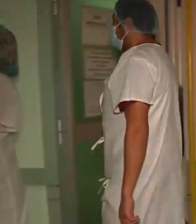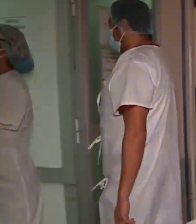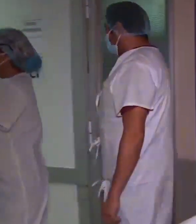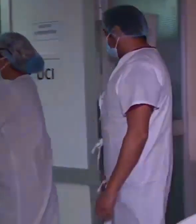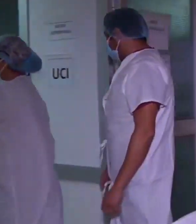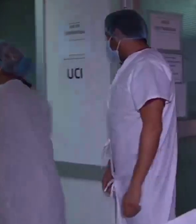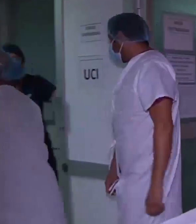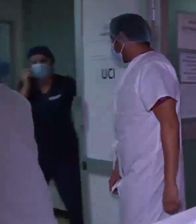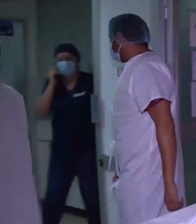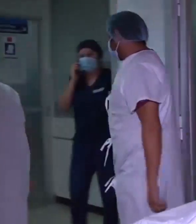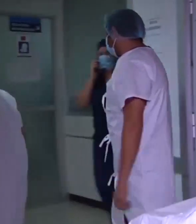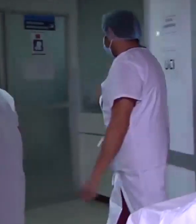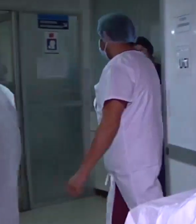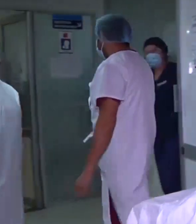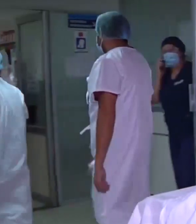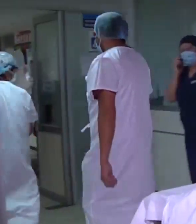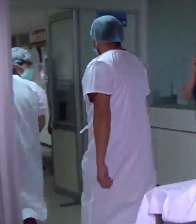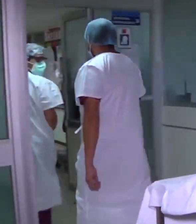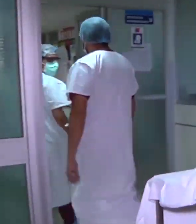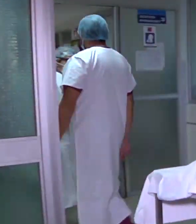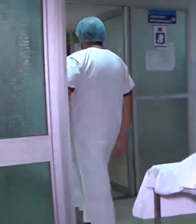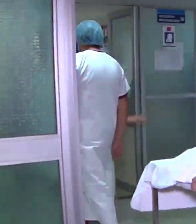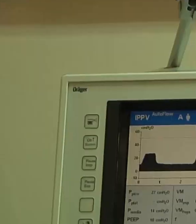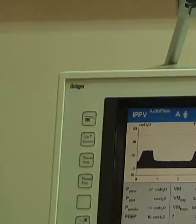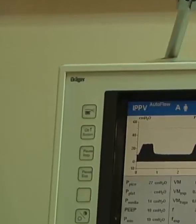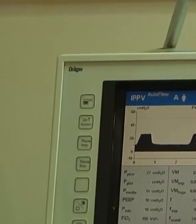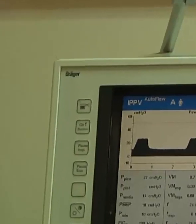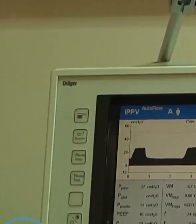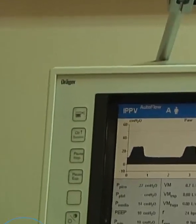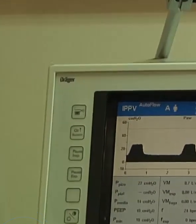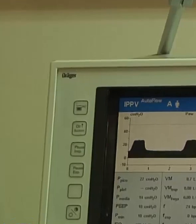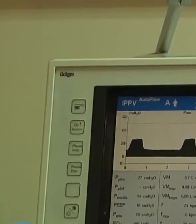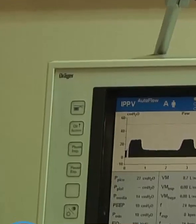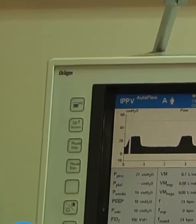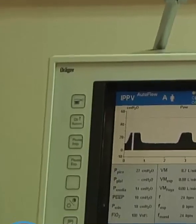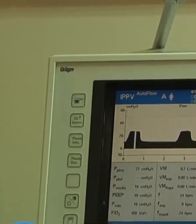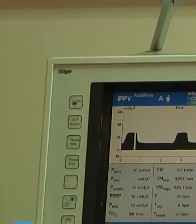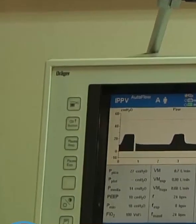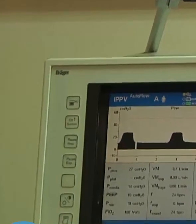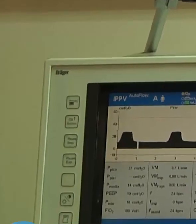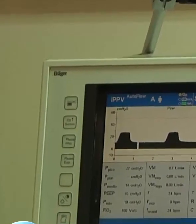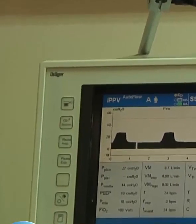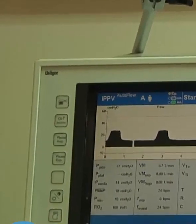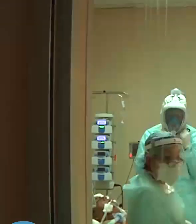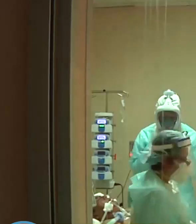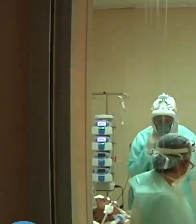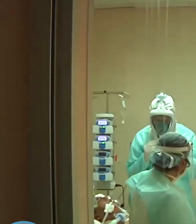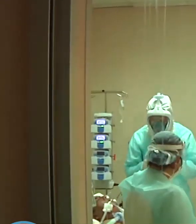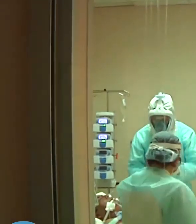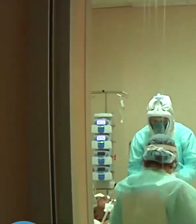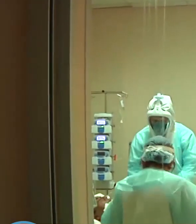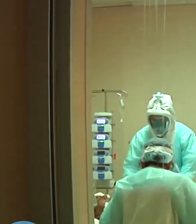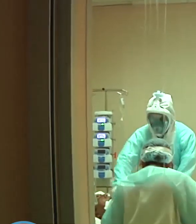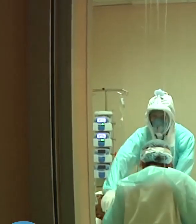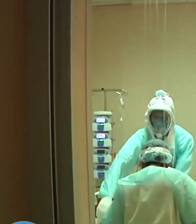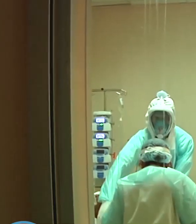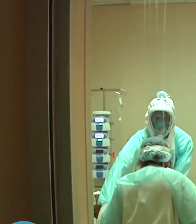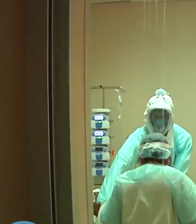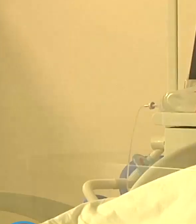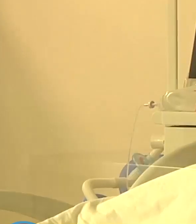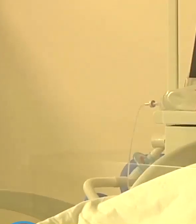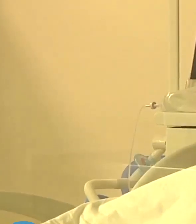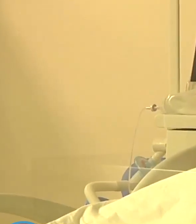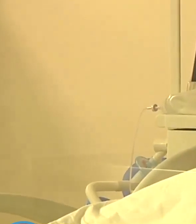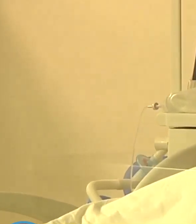Cuando a nivel nacional los contagios por coronavirus superaron las 100.000 personas, nuestra región también registró cifras